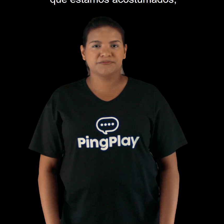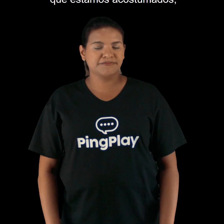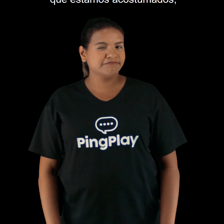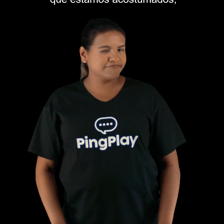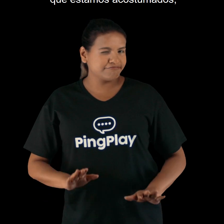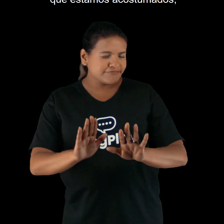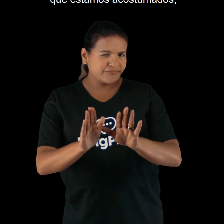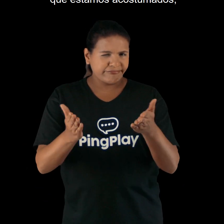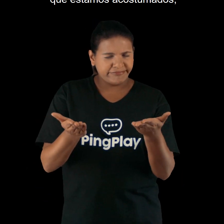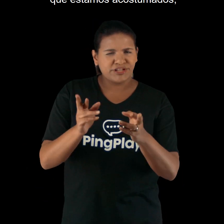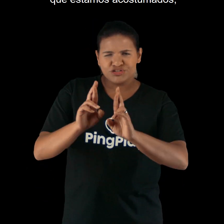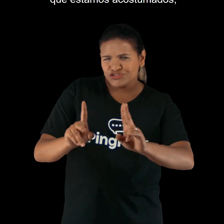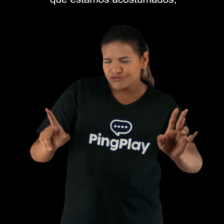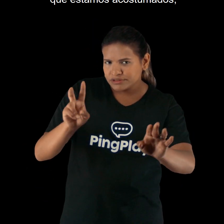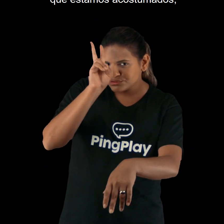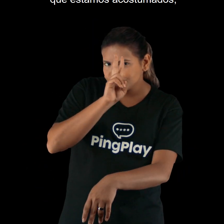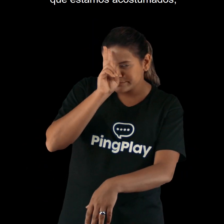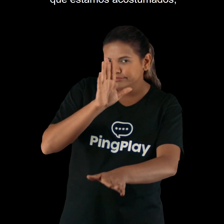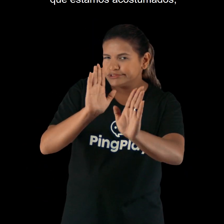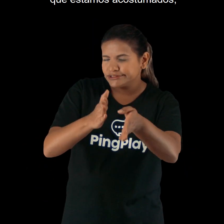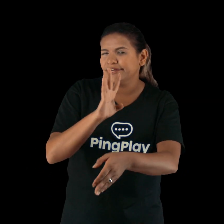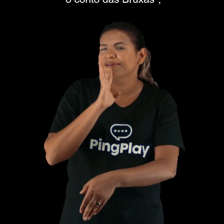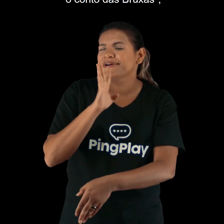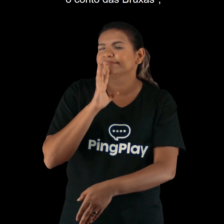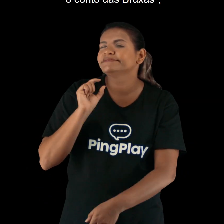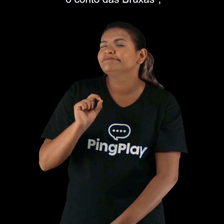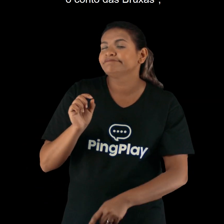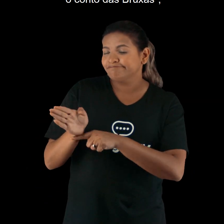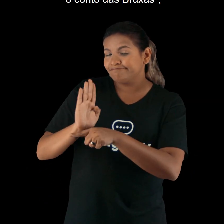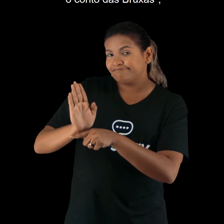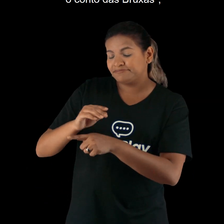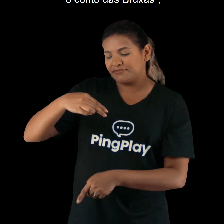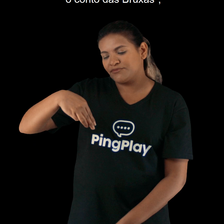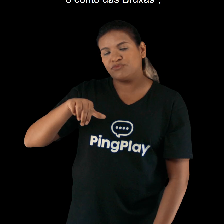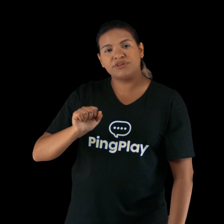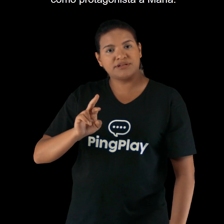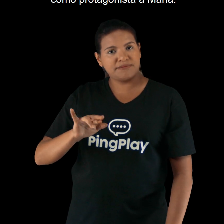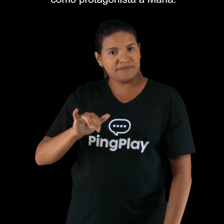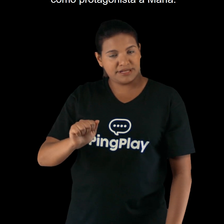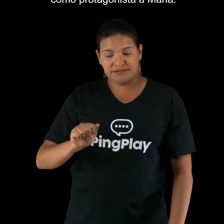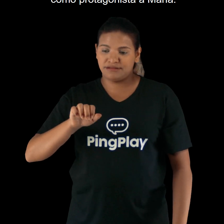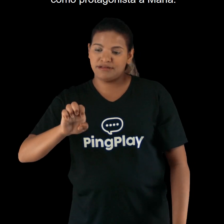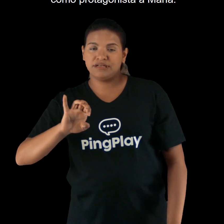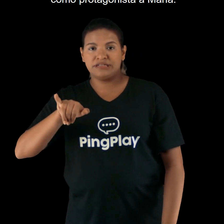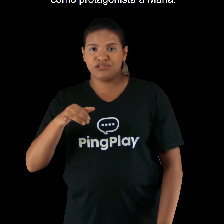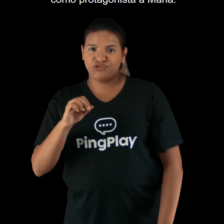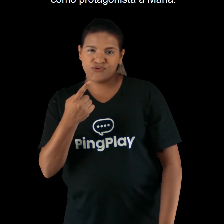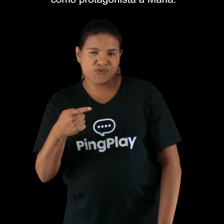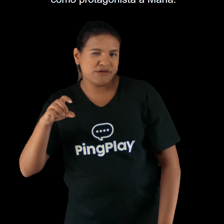Um pouco diferente da história que estamos acostumados em Maria e João, o conto das bruxas, o filme tem como protagonista